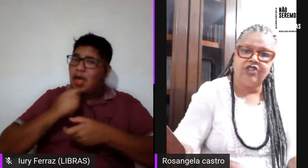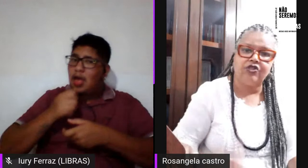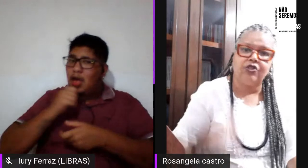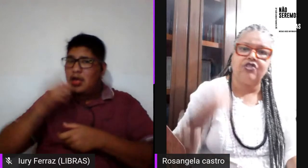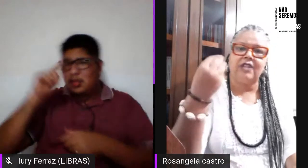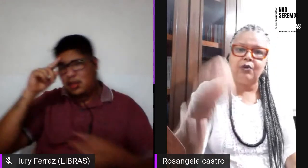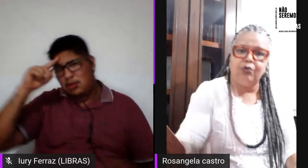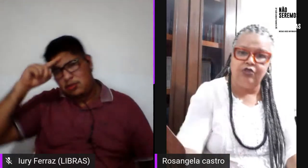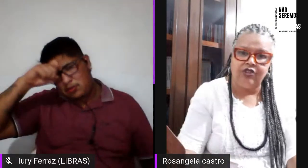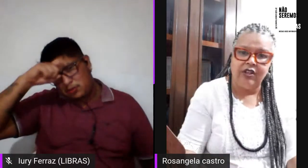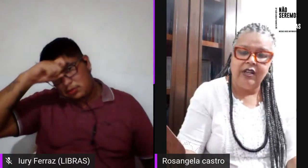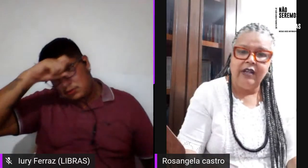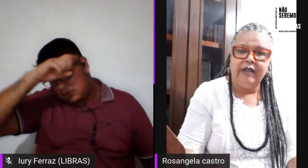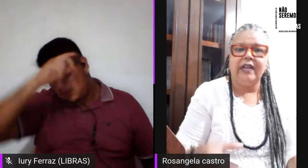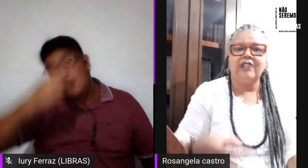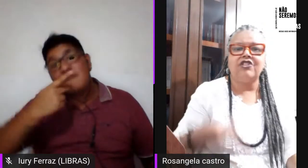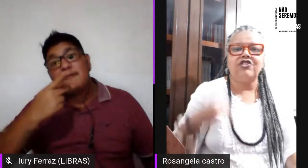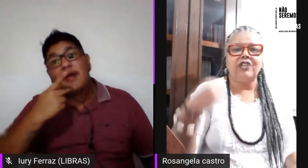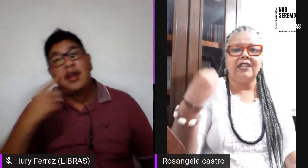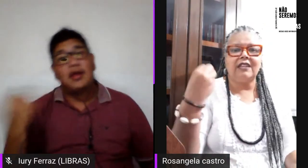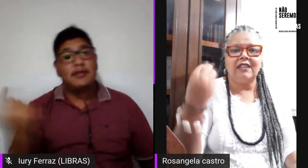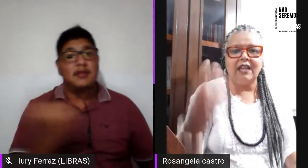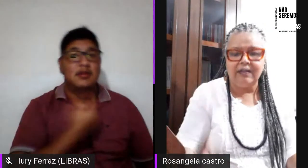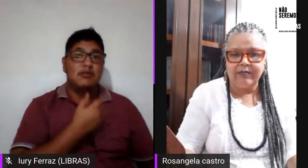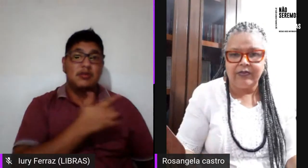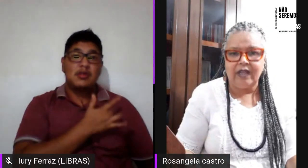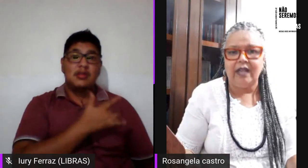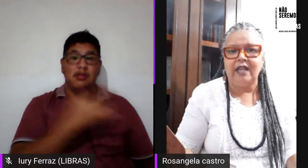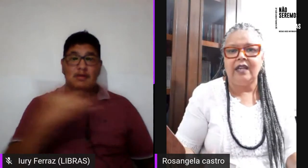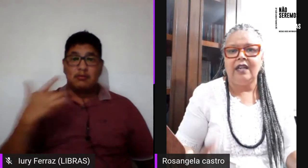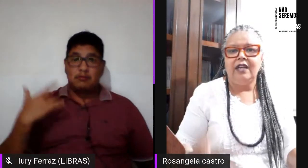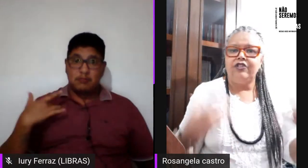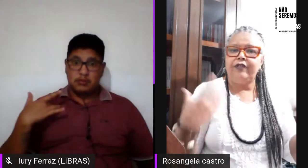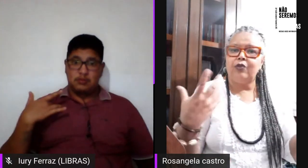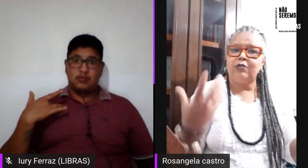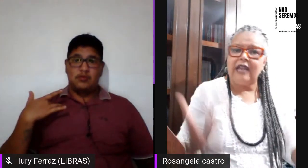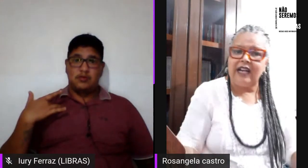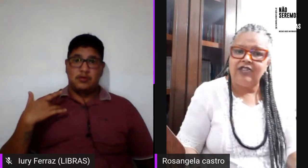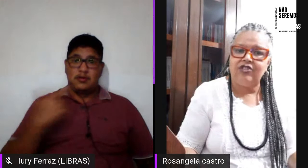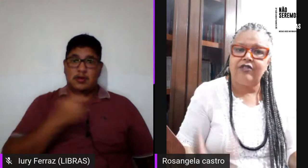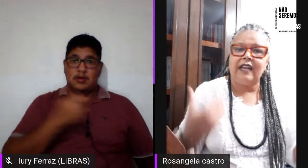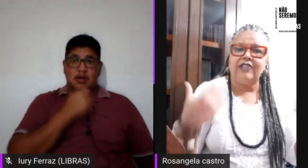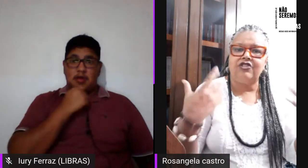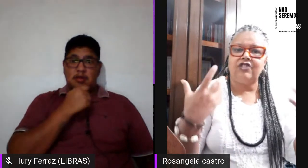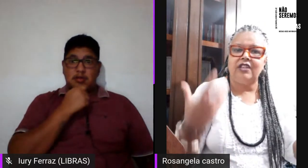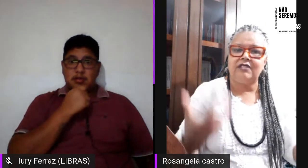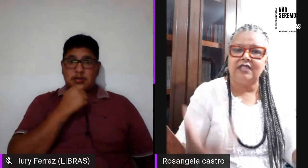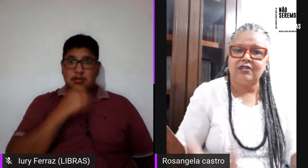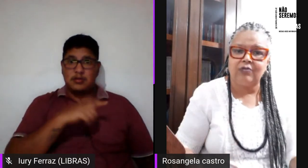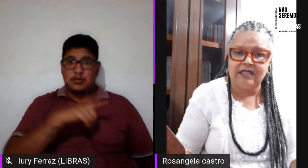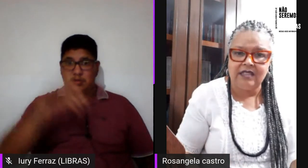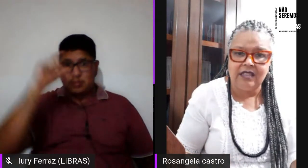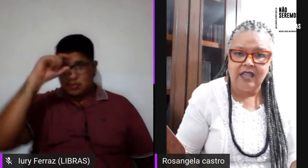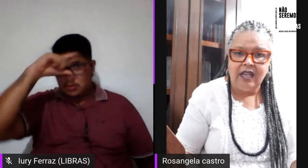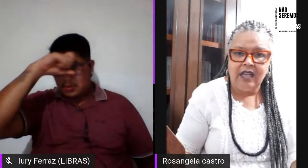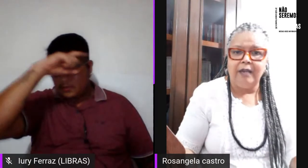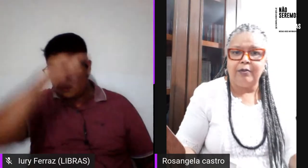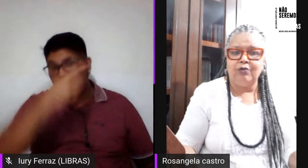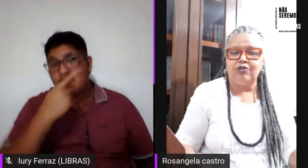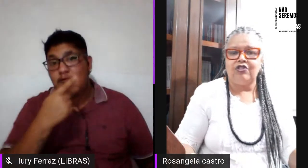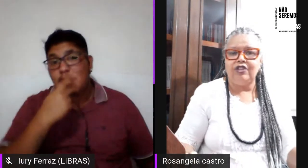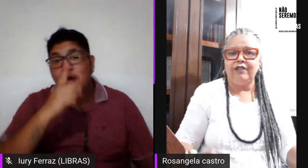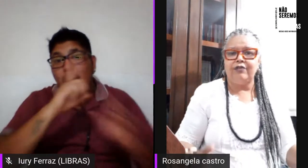nossas questões de saúde a gente ainda tem dificuldades de falar de direitos sexuais e